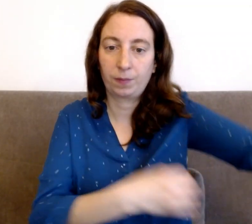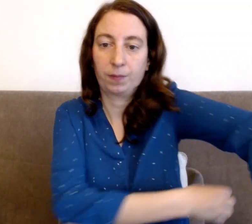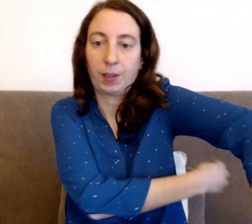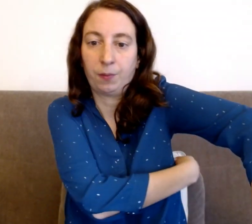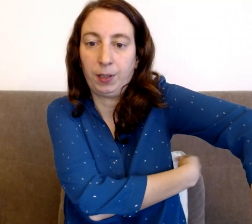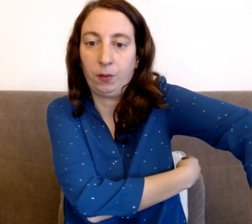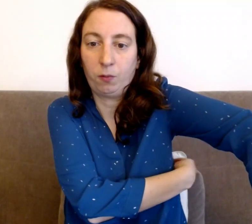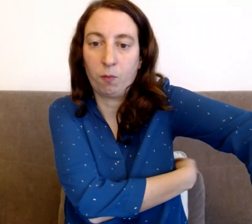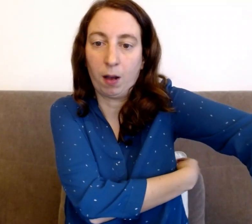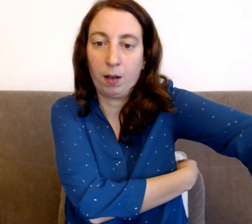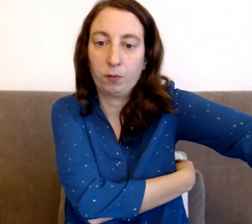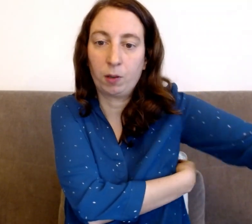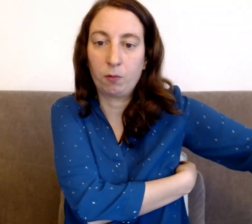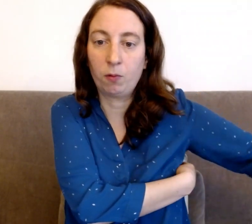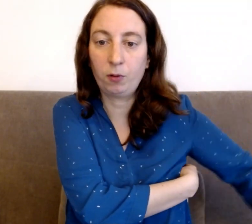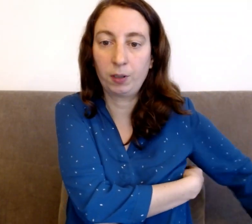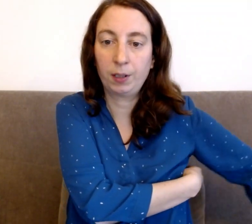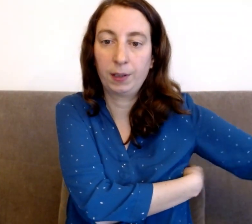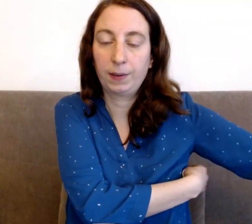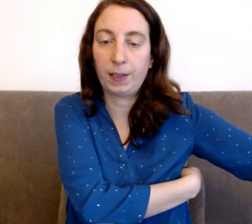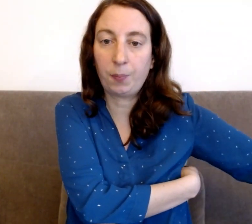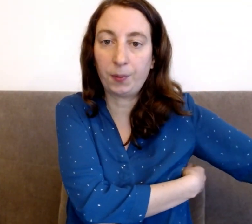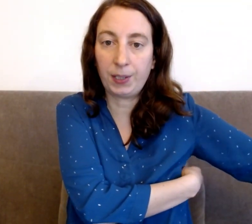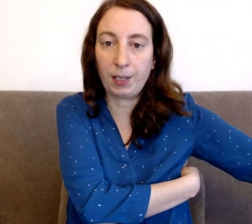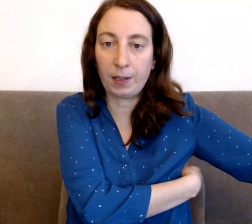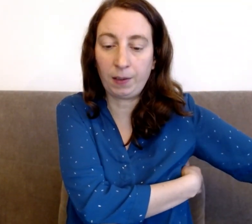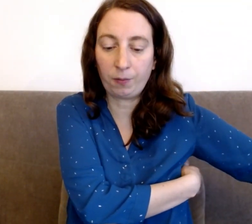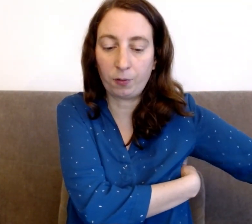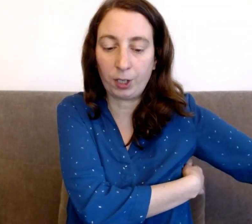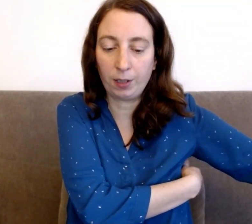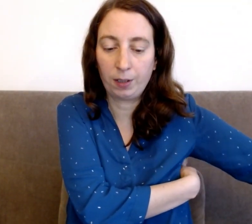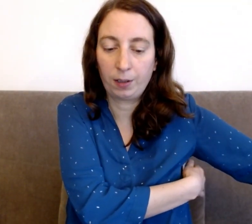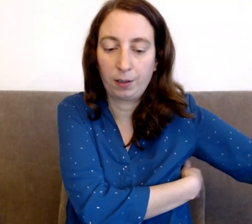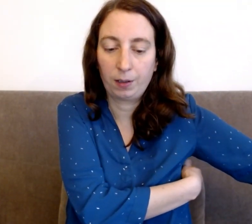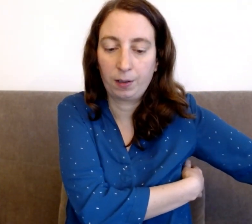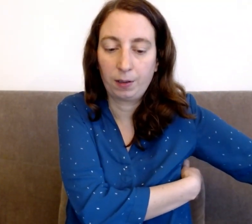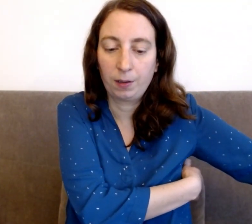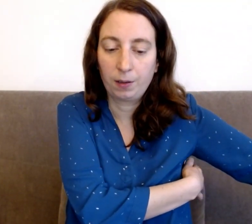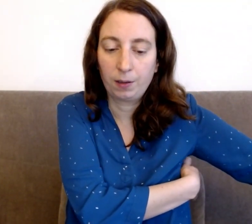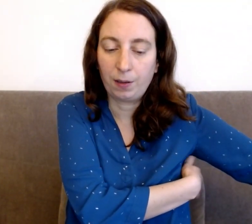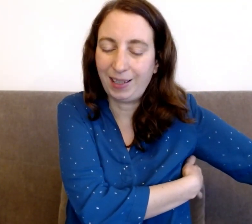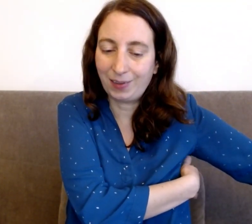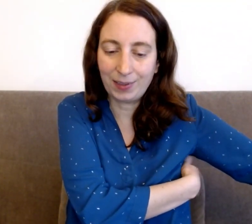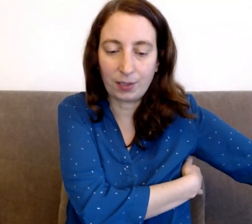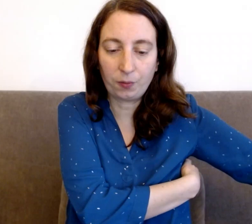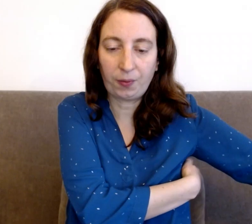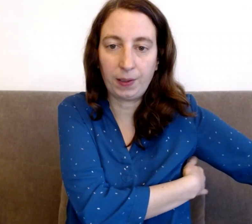Tapotez sous le bras, droit ou gauche. Cette pensée négative que j'ai. Les sensations physiques.